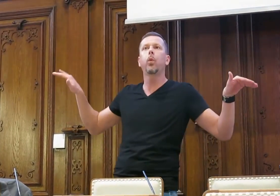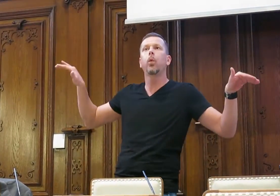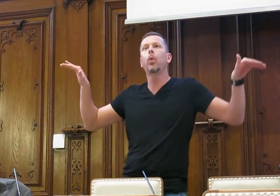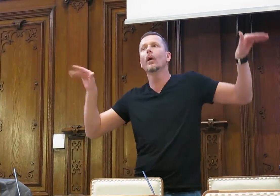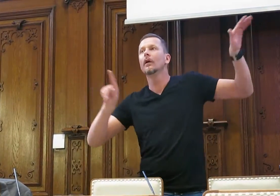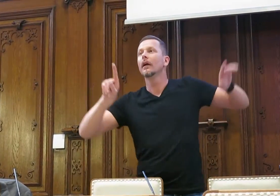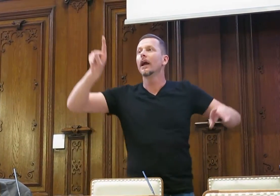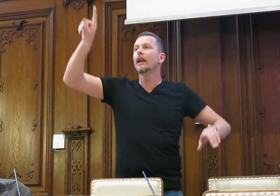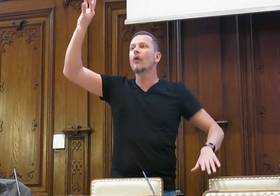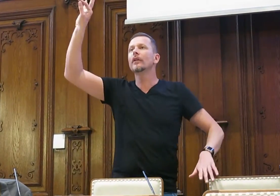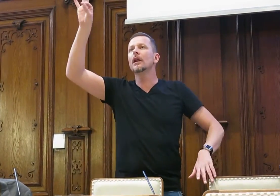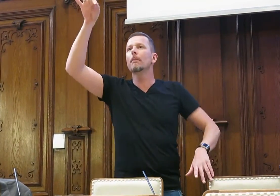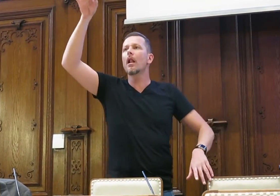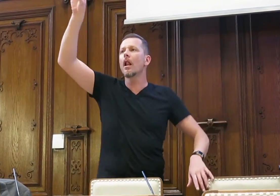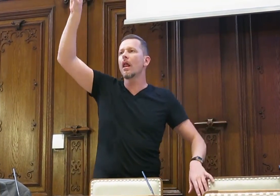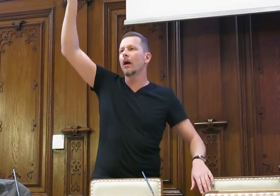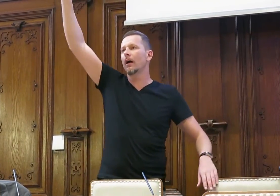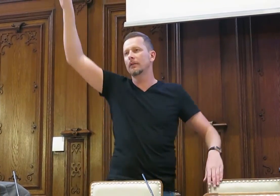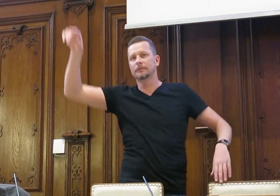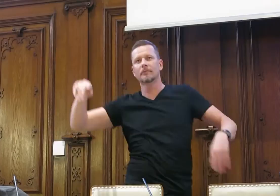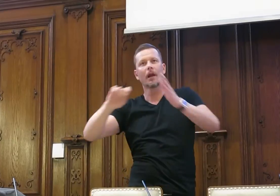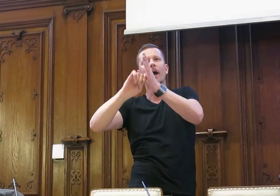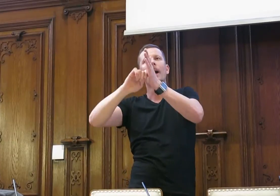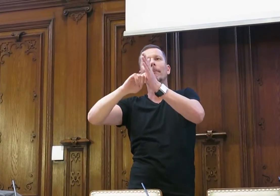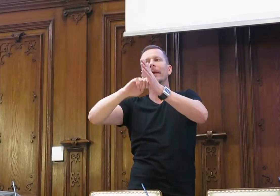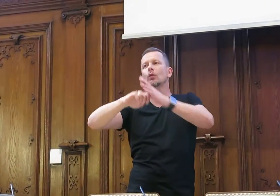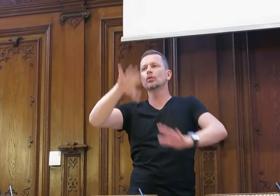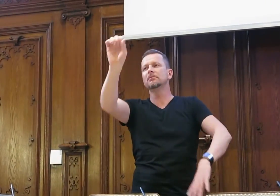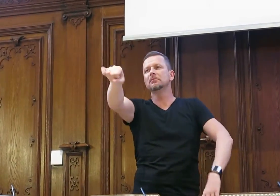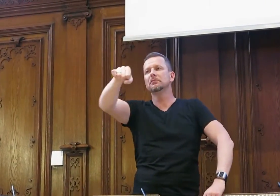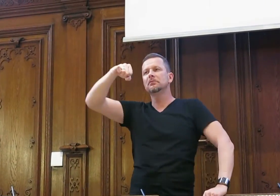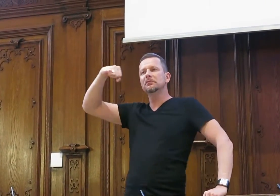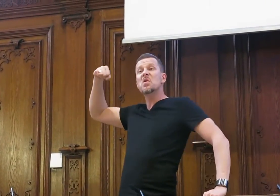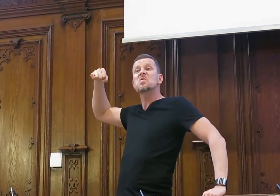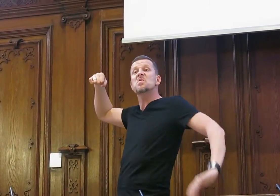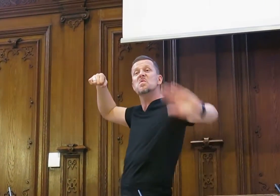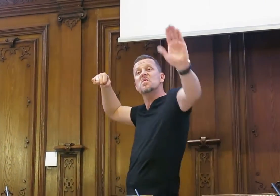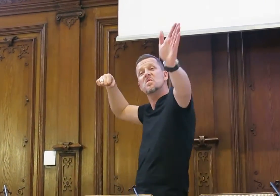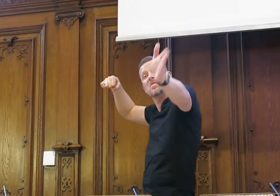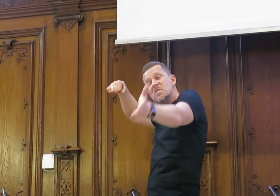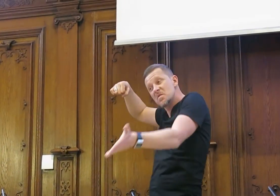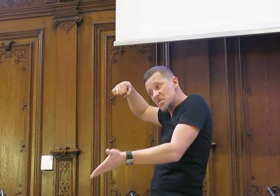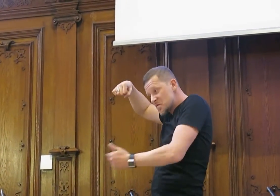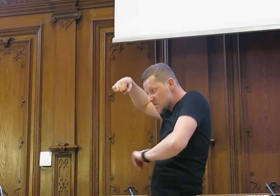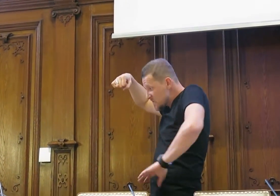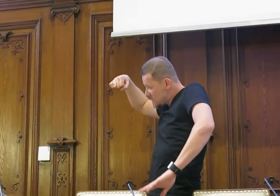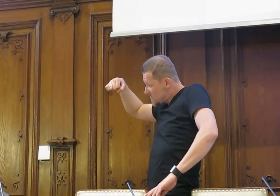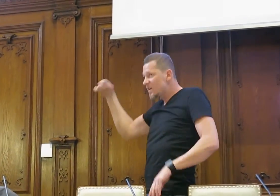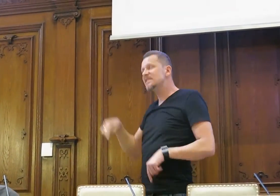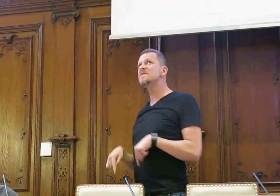Dann kommt sie wie als Engel geflogen in den Himmel, dann kommt ein Petrus, der macht die Tür auf und sagt dann, bitte, herzlich willkommen, schön